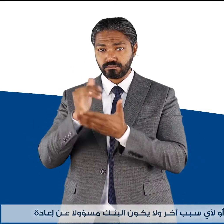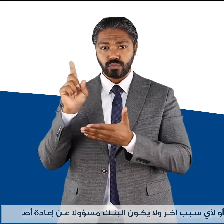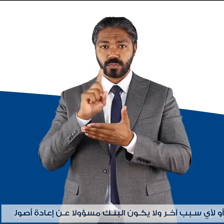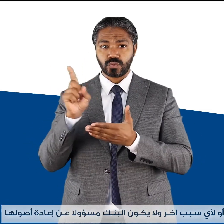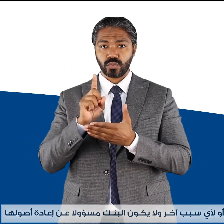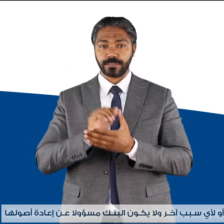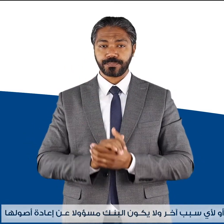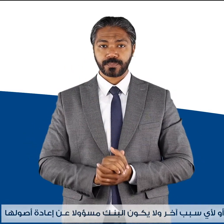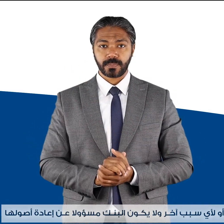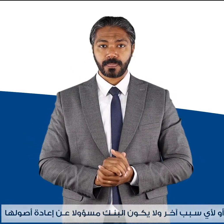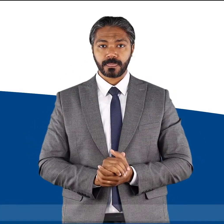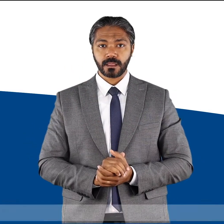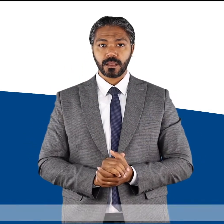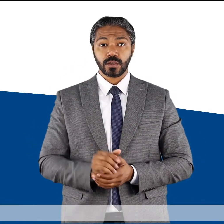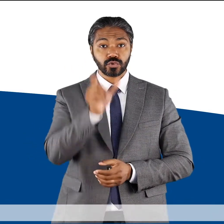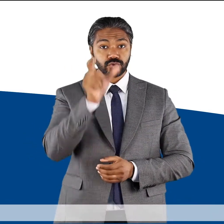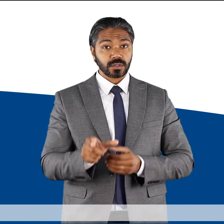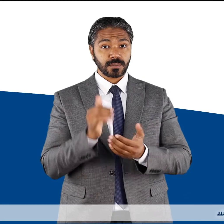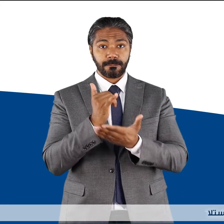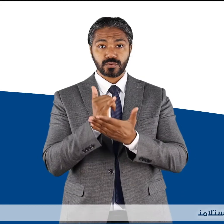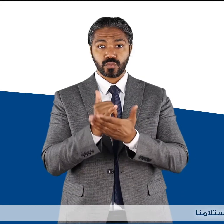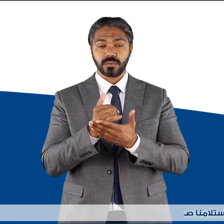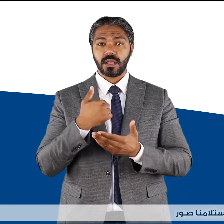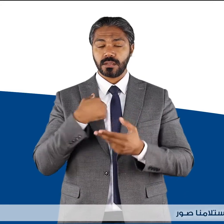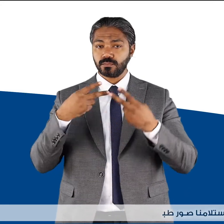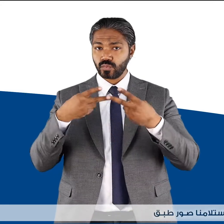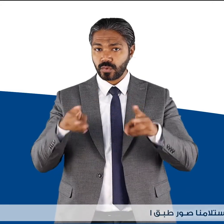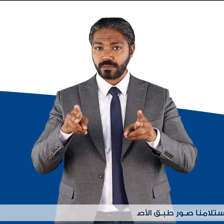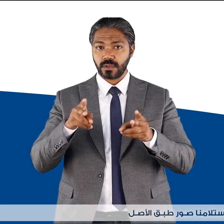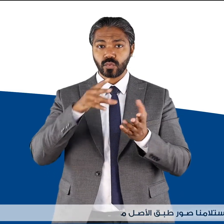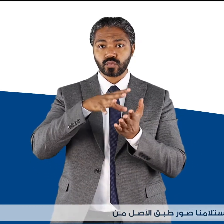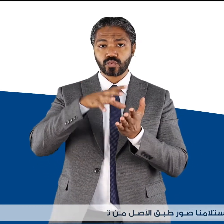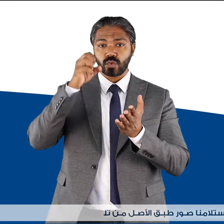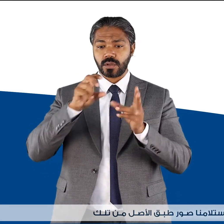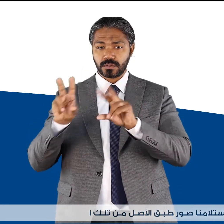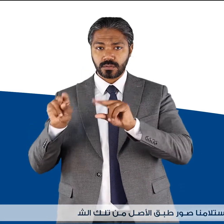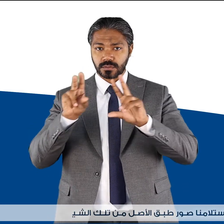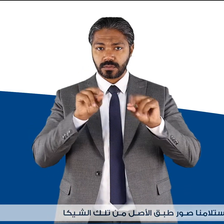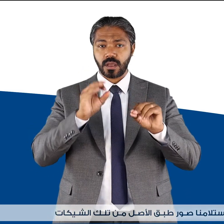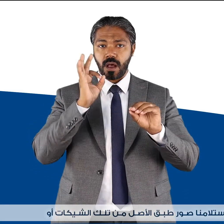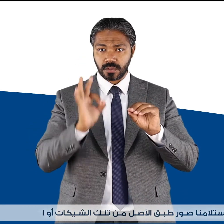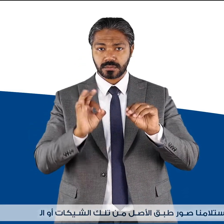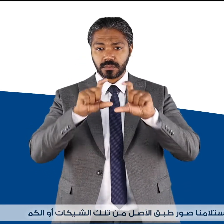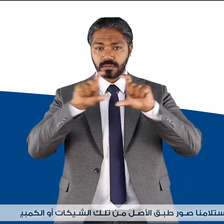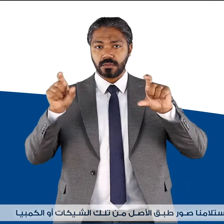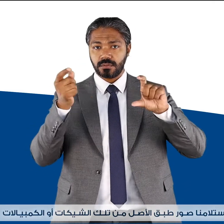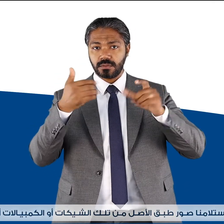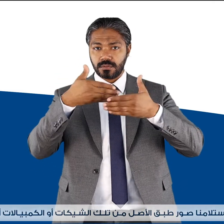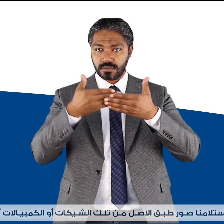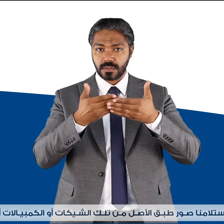إعادة أصولها ونوافق على استلامنا صور طبق الأصل من تلك الشيكات أو الكيمبيالات أو